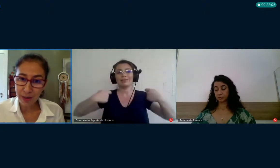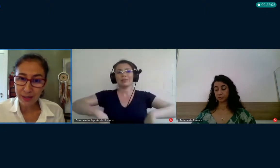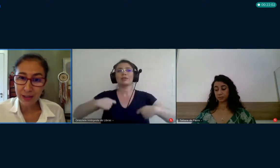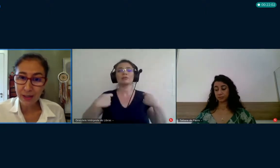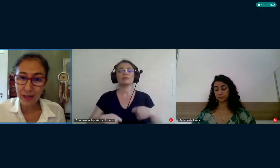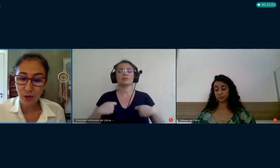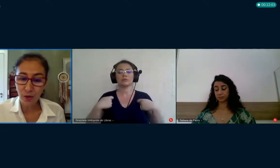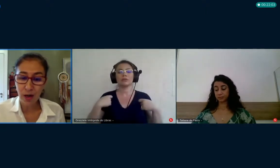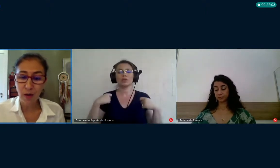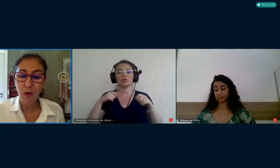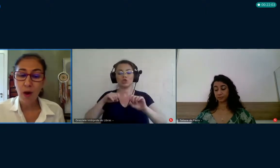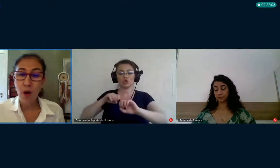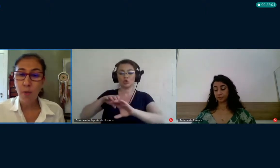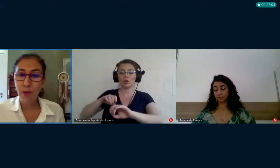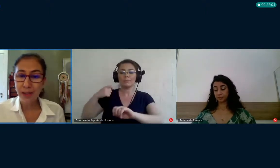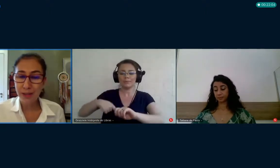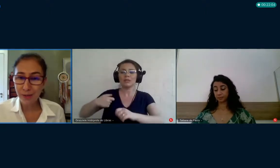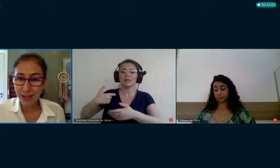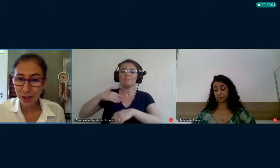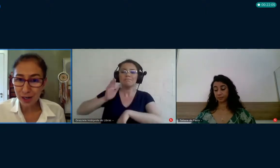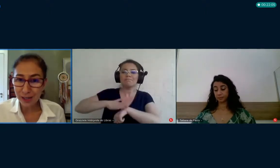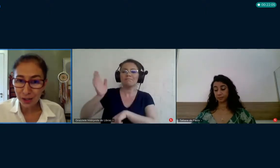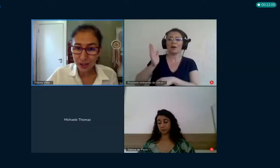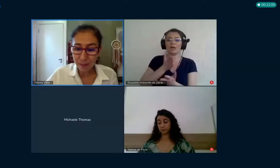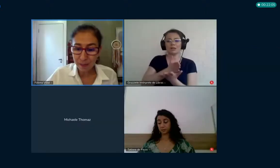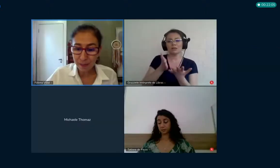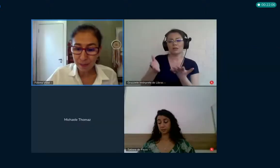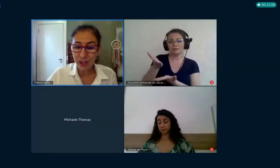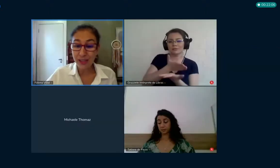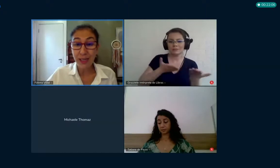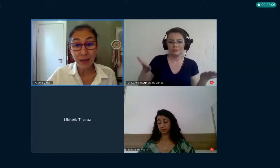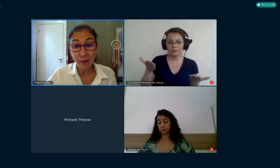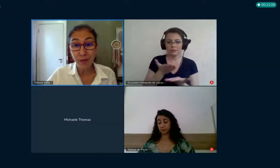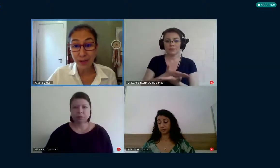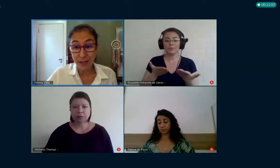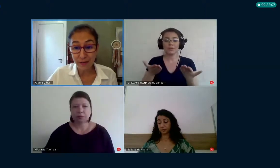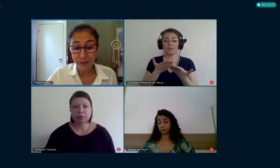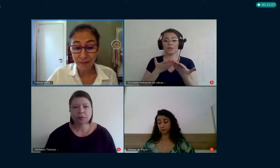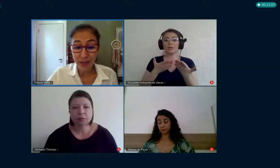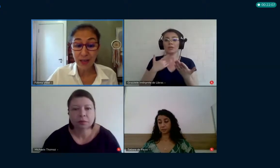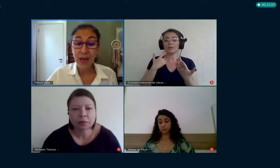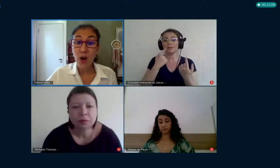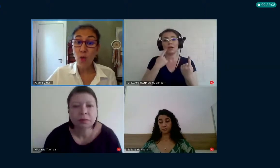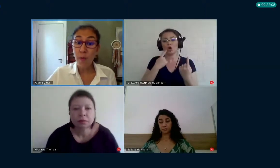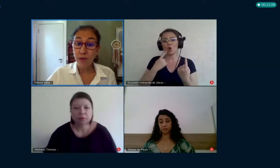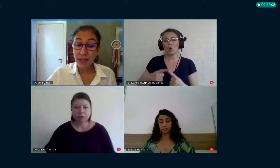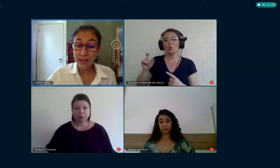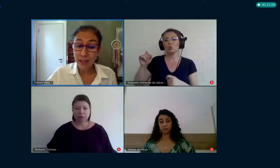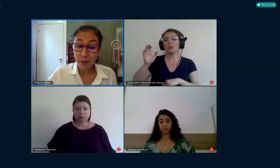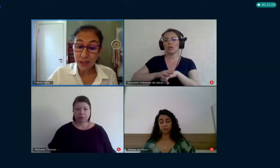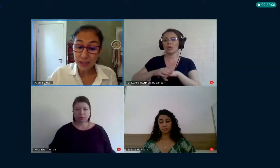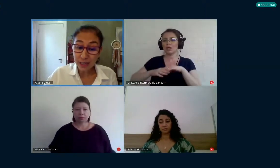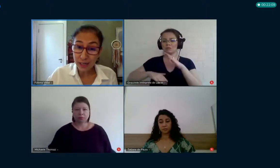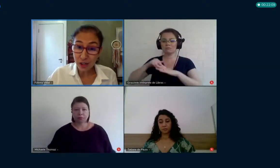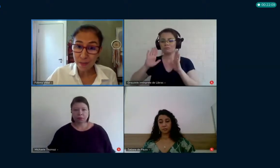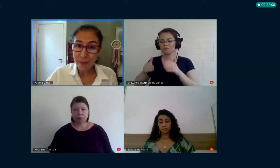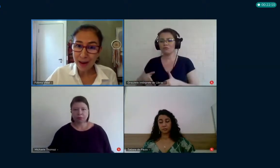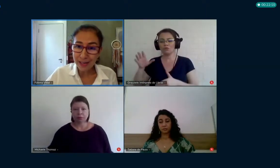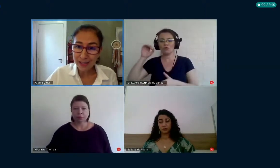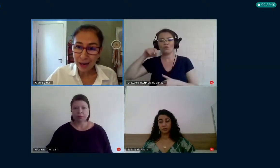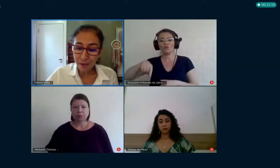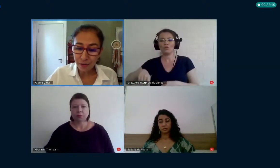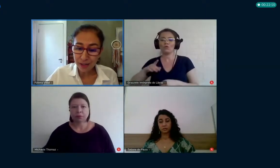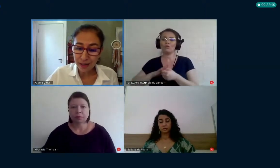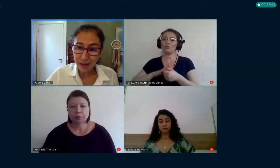educação que seja mais interseccional uma educação que seja anticapacitista inclusiva né uma educação que